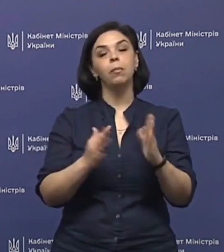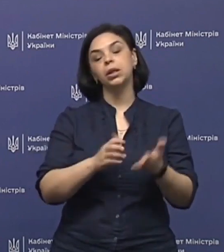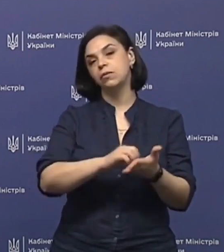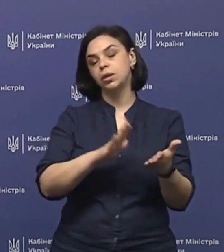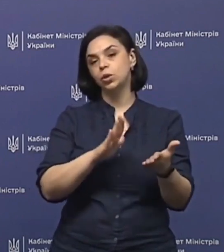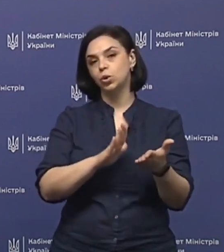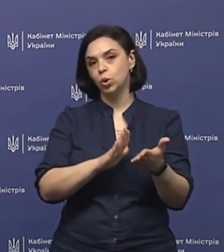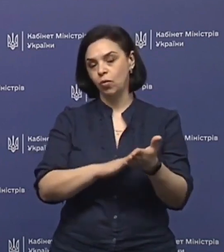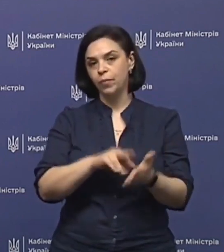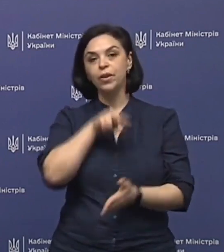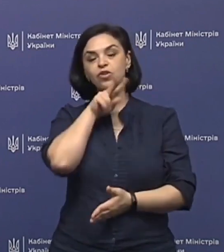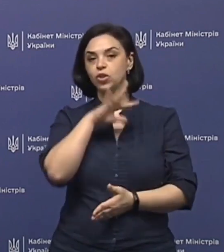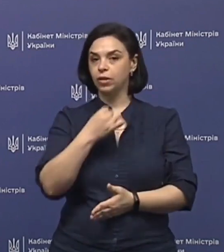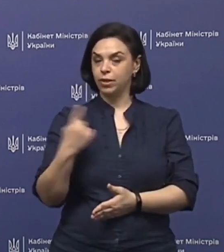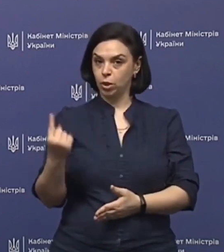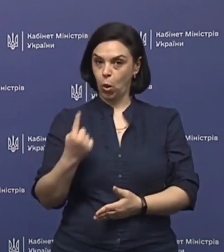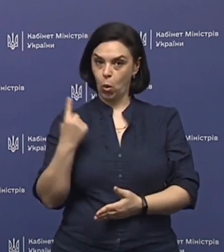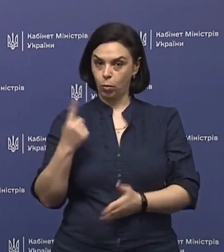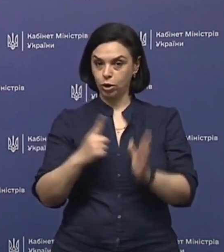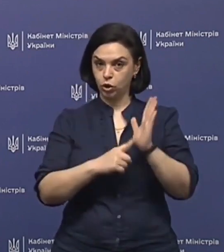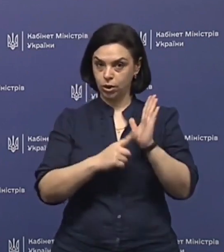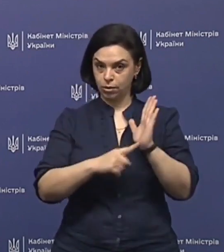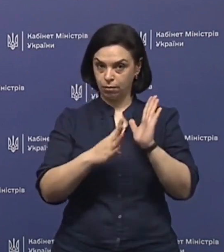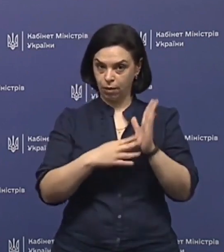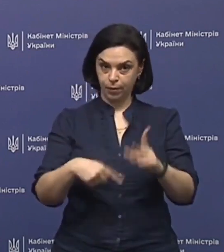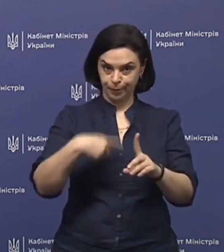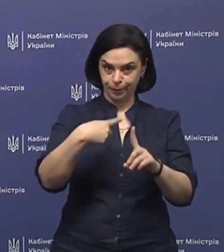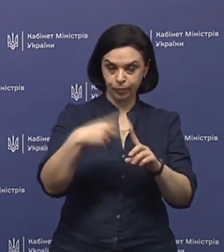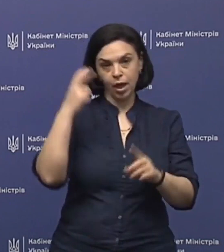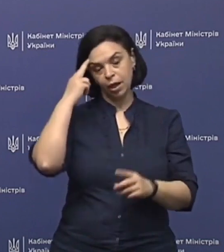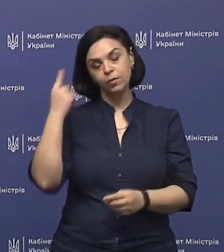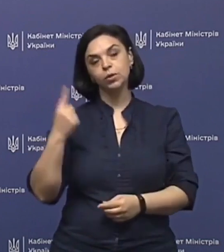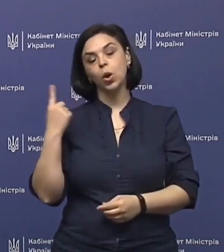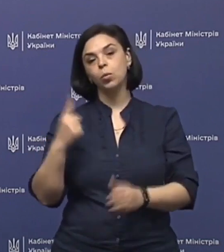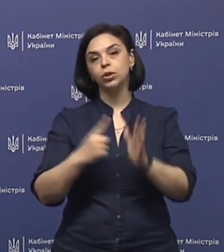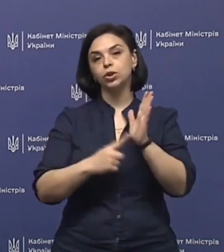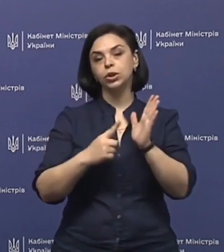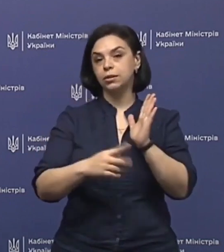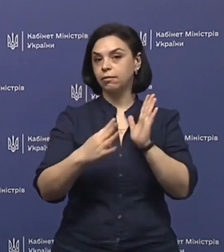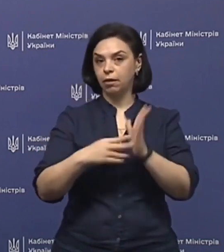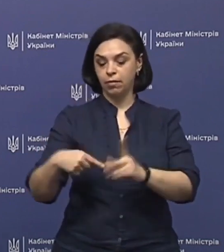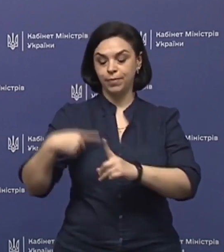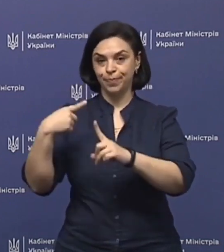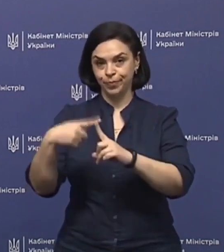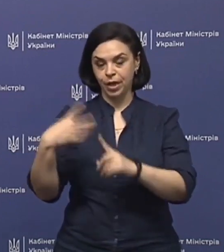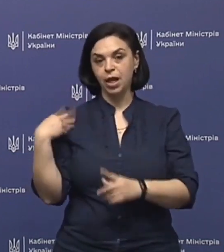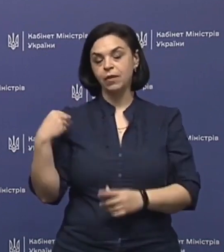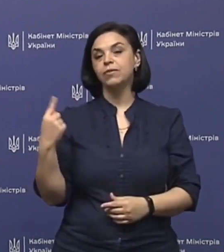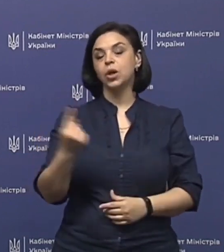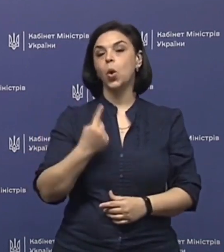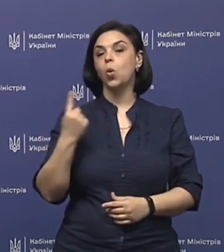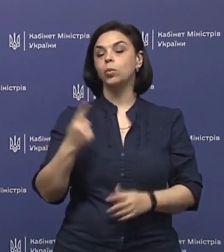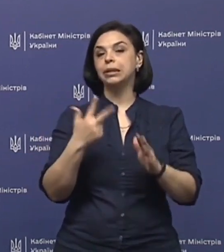зареєстрована в Чернівецькій області 69, Київській області 69, Львівській